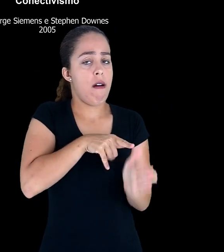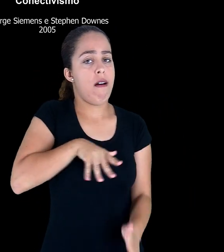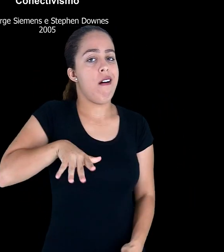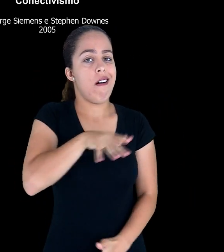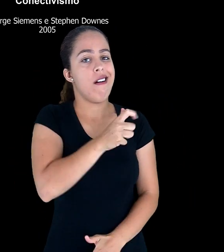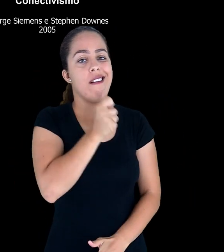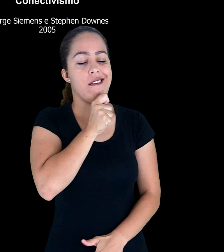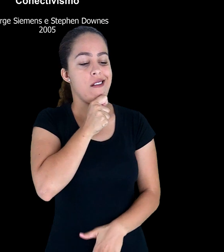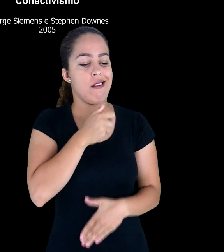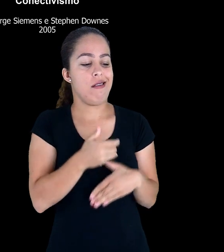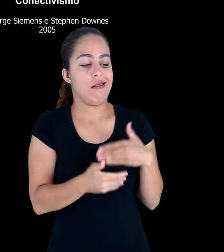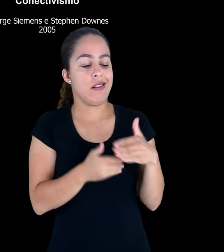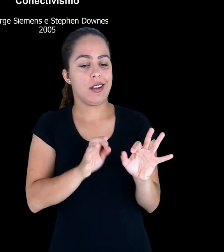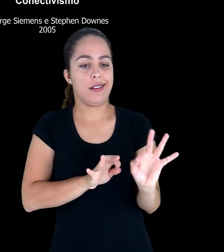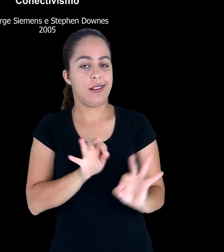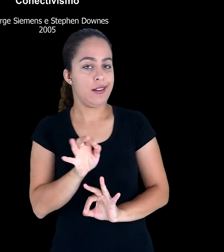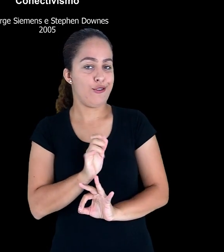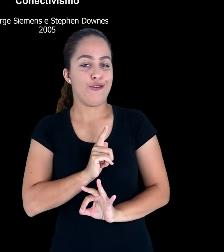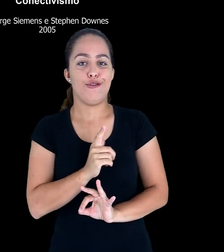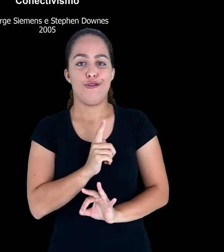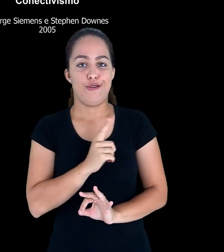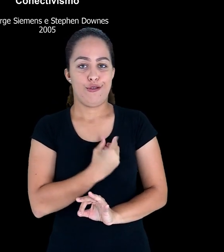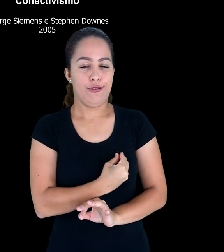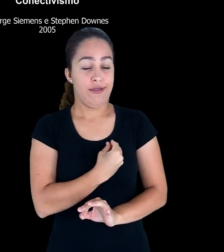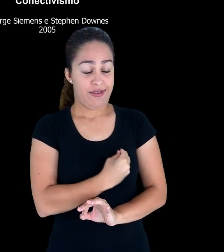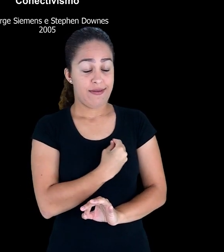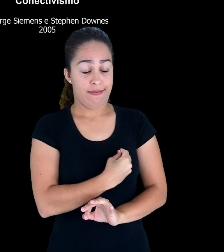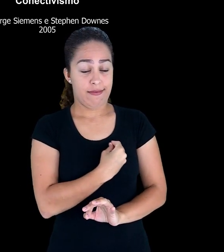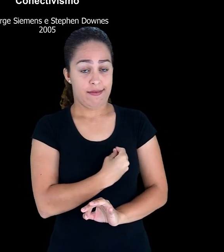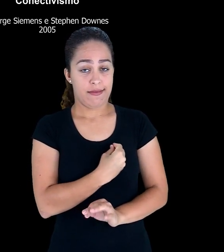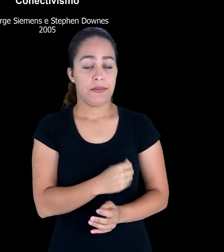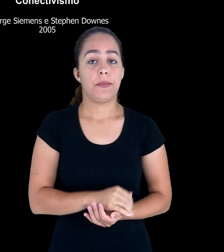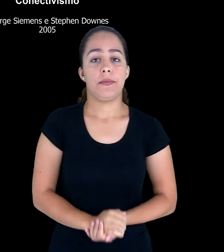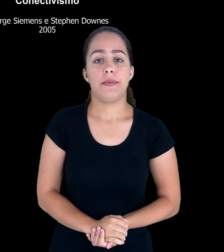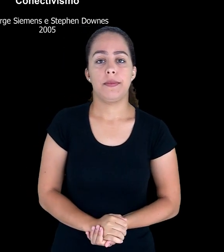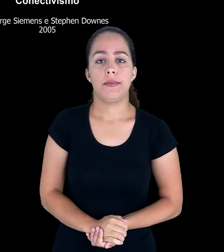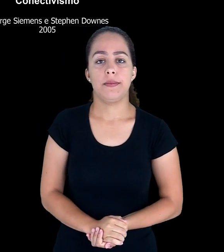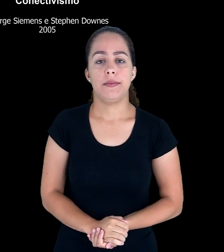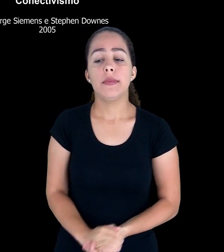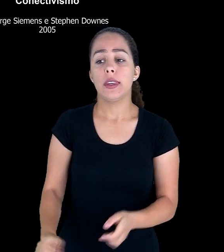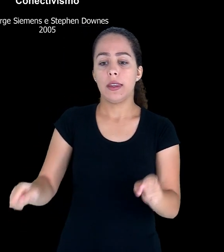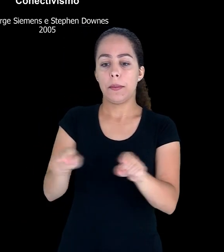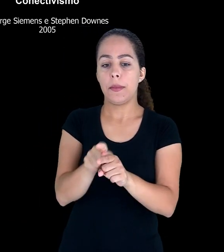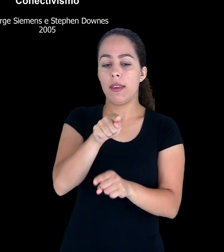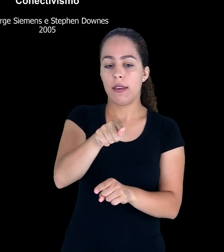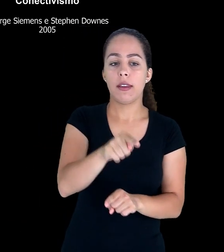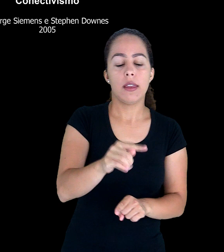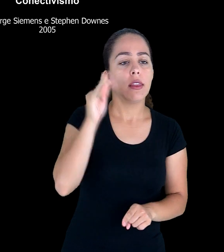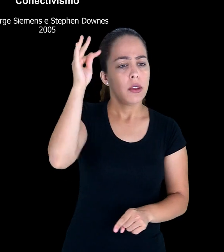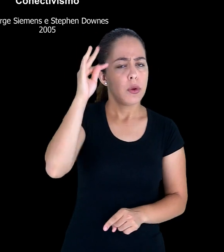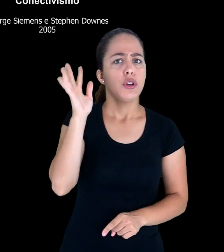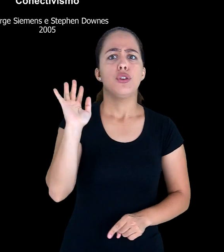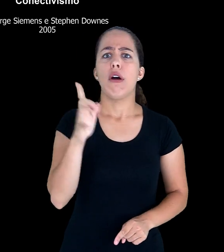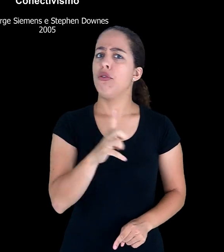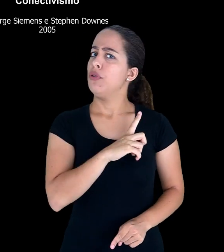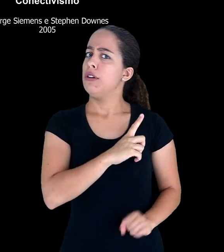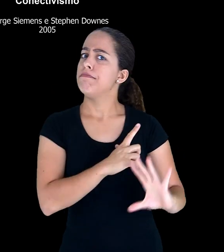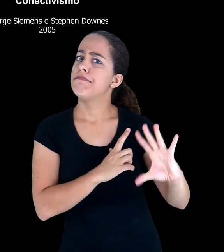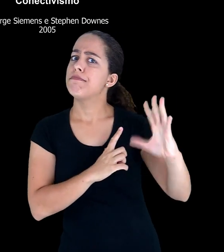eles ainda estão desenvolvendo essa teoria, ao mesmo tempo em que ela